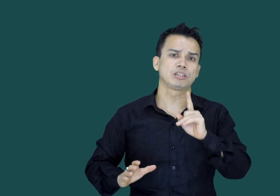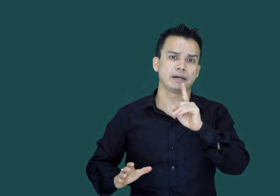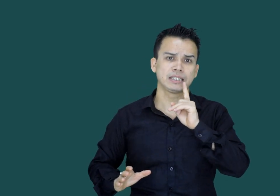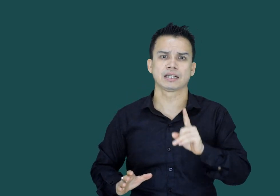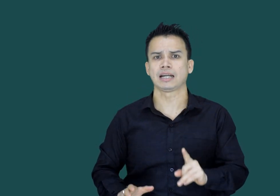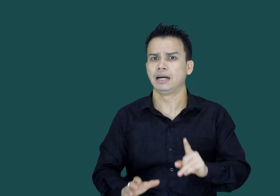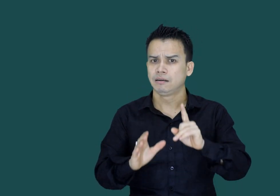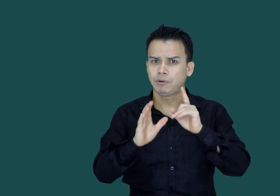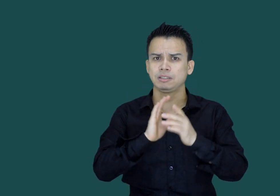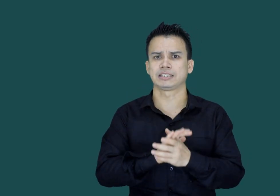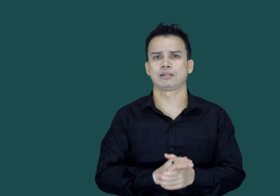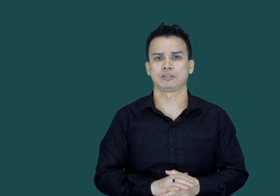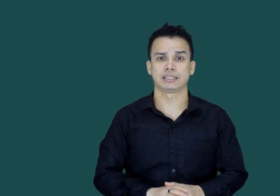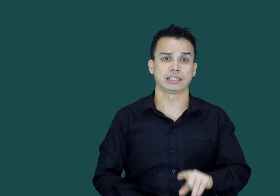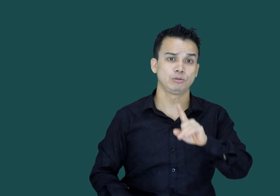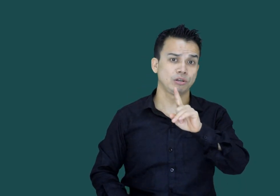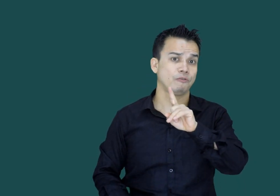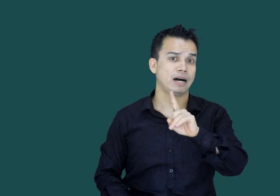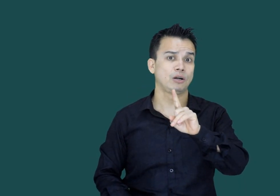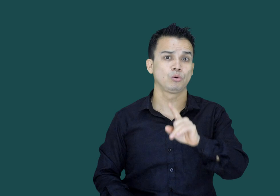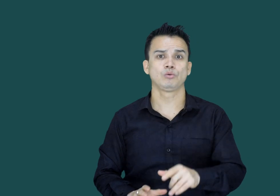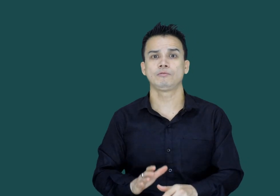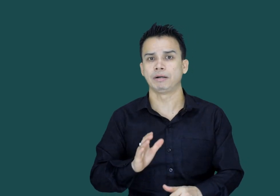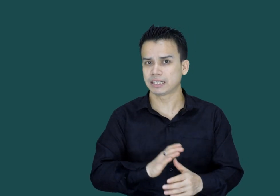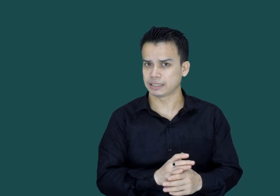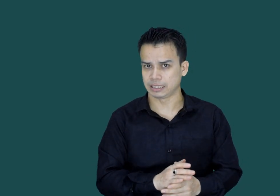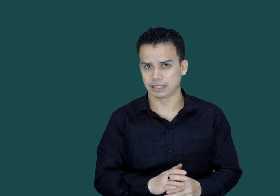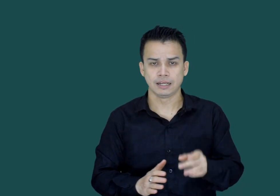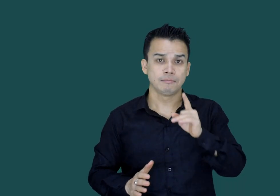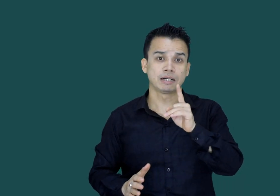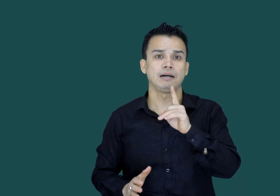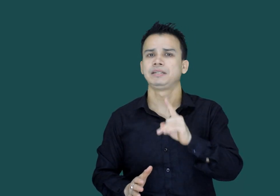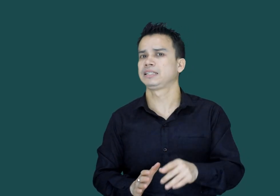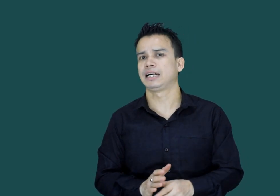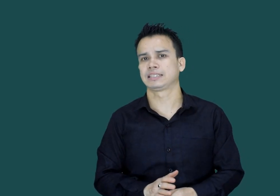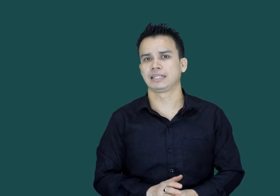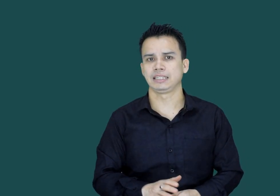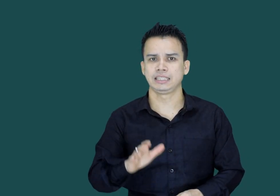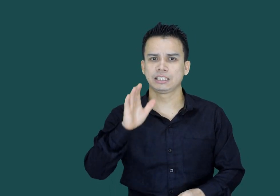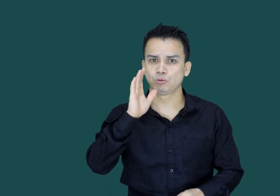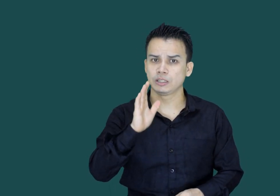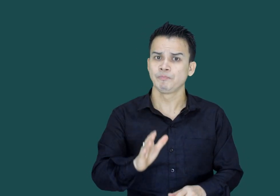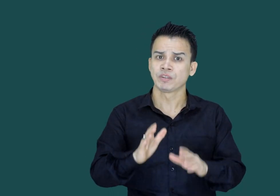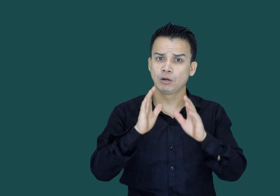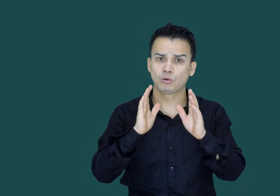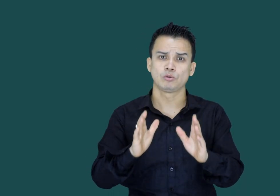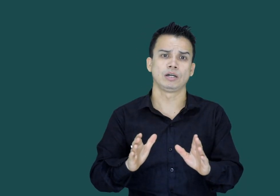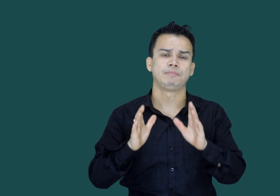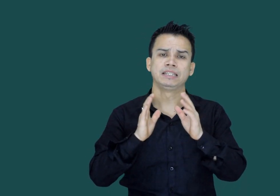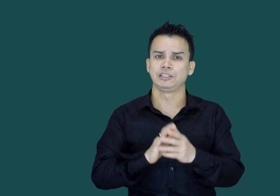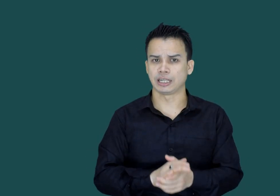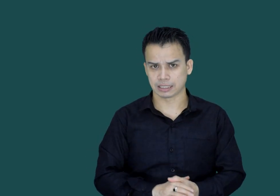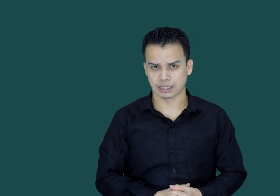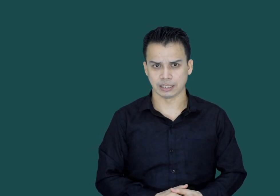سمگل کرنا بہت آسان ہوتا تھا کیونکہ وہاں لوگوں کو بھنگ نہیں تھی پر ابھی اتنا آسان نہیں کیونکہ لوگوں کو اب جانکاری ہے